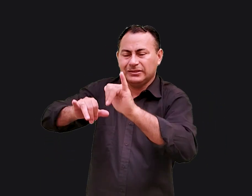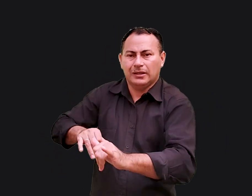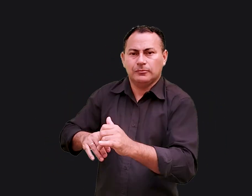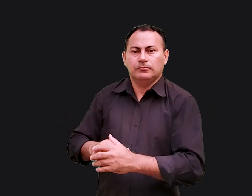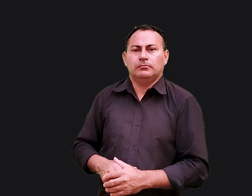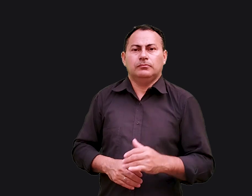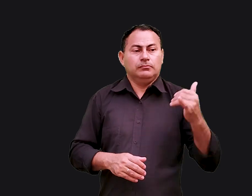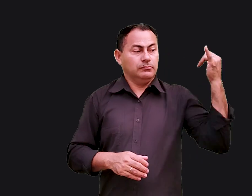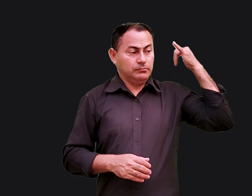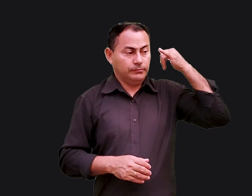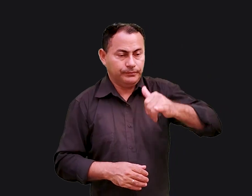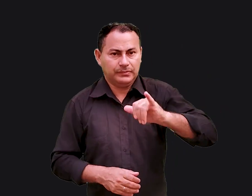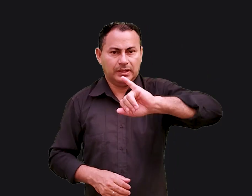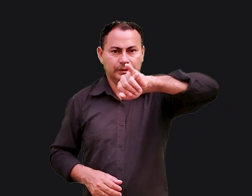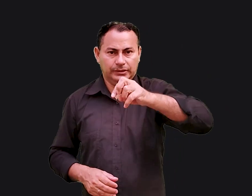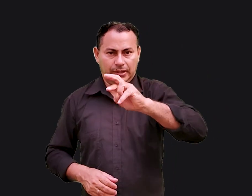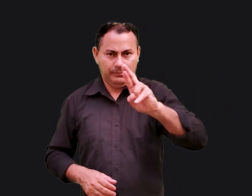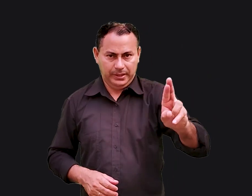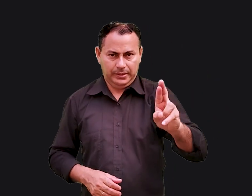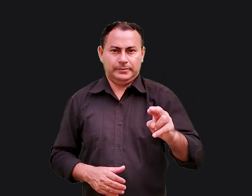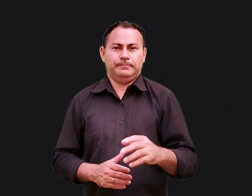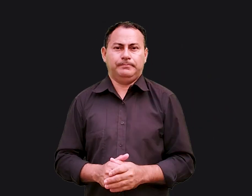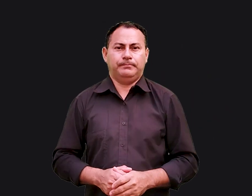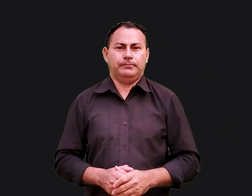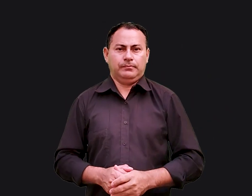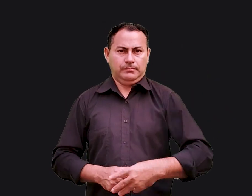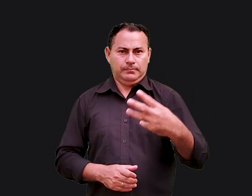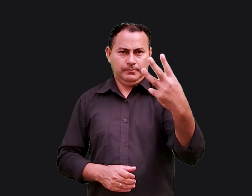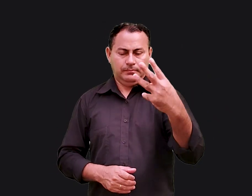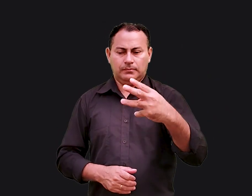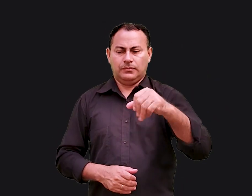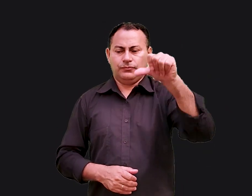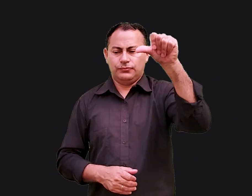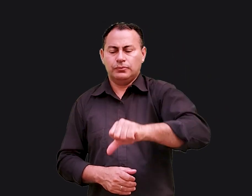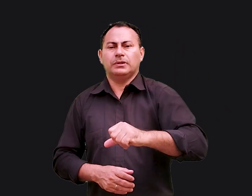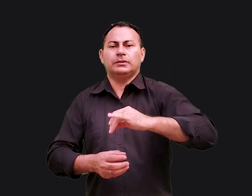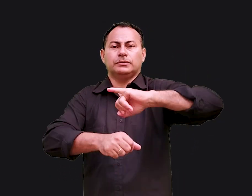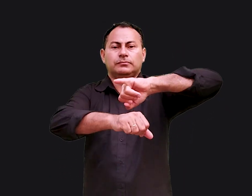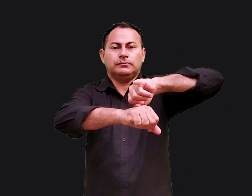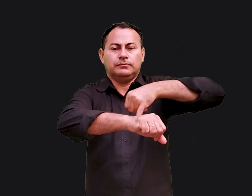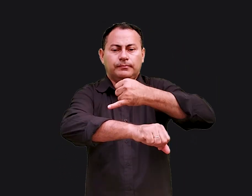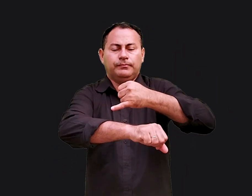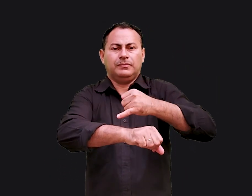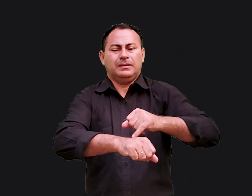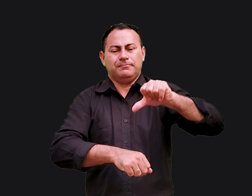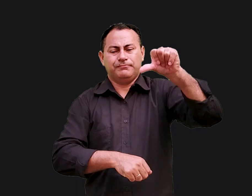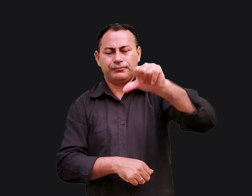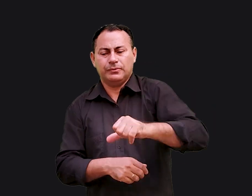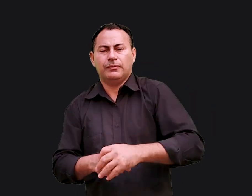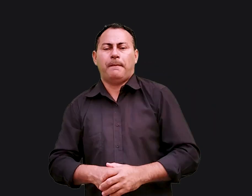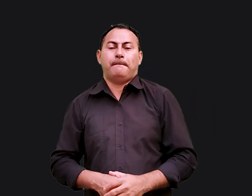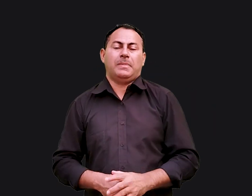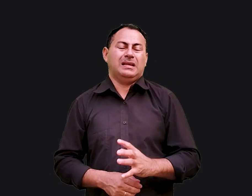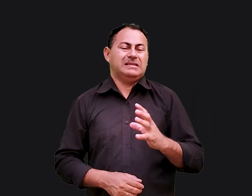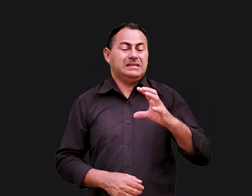fracos e o profeta Jeremias. A terceira queda de Jerusalém foi uma grande